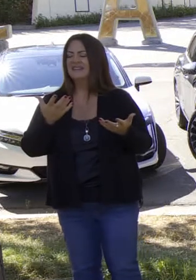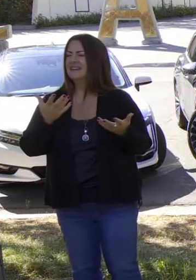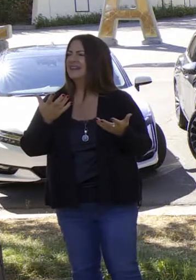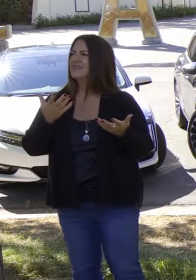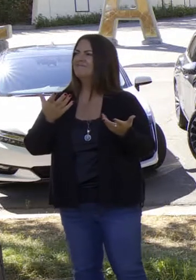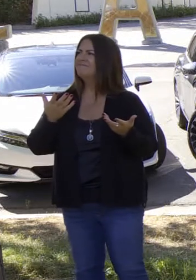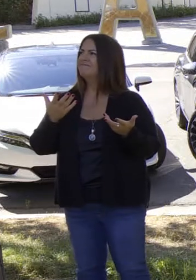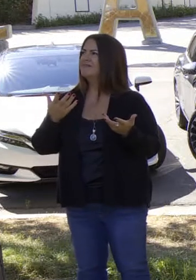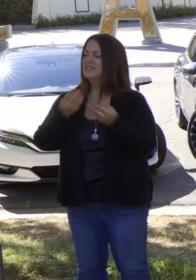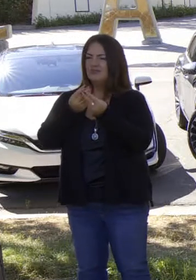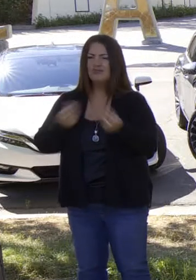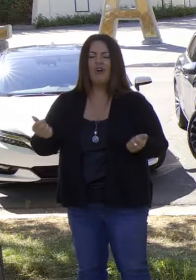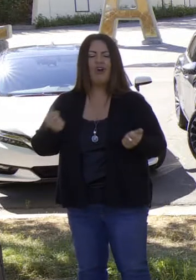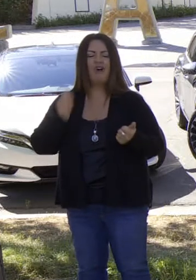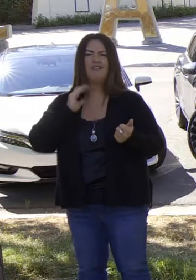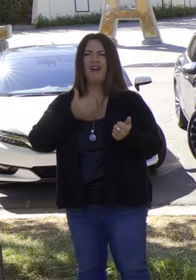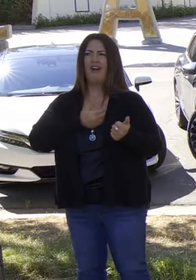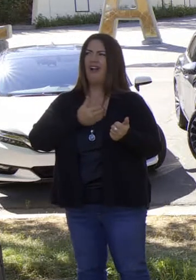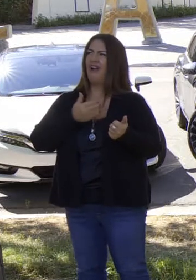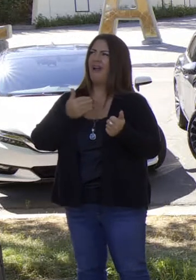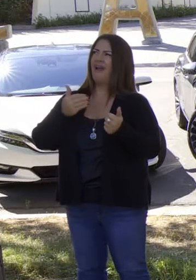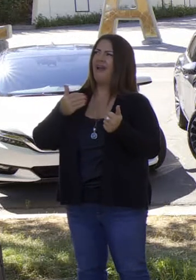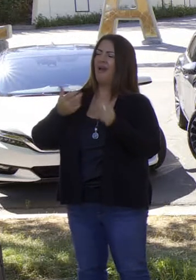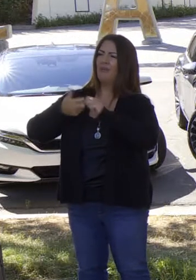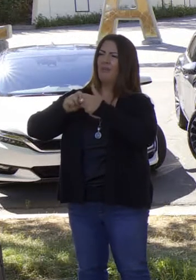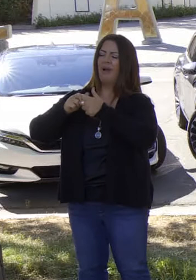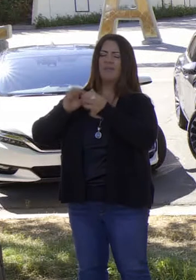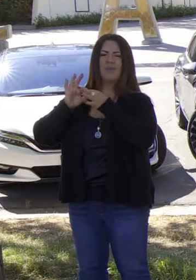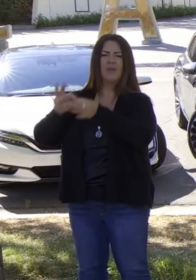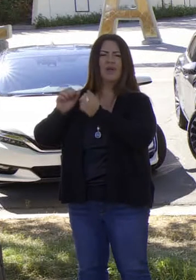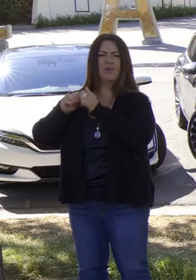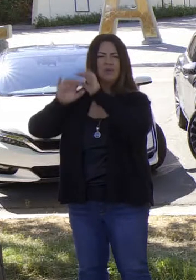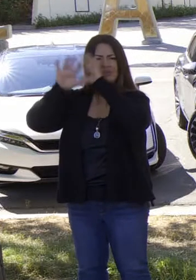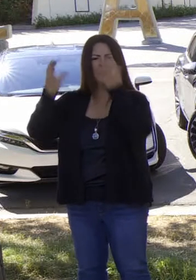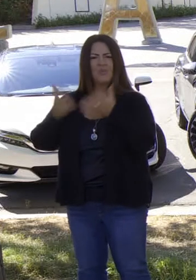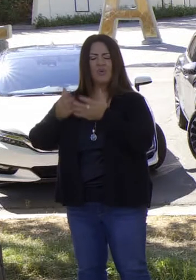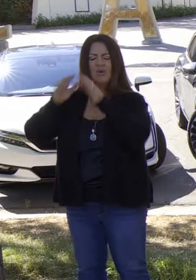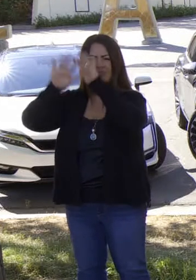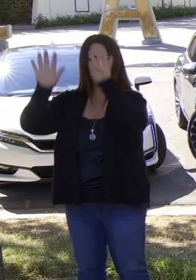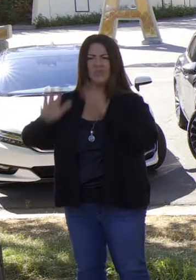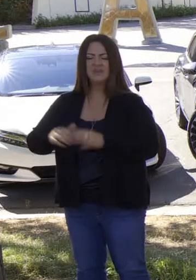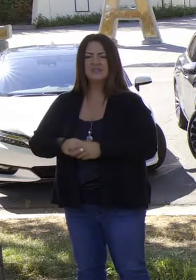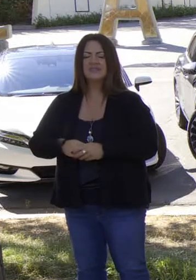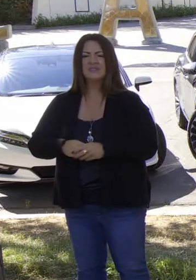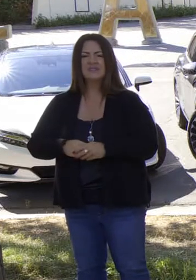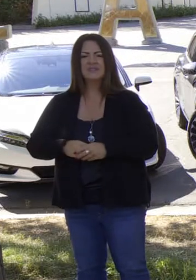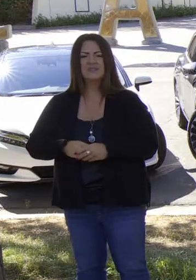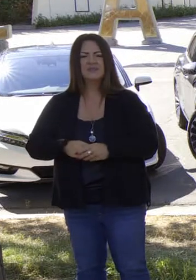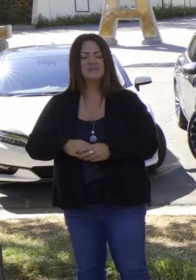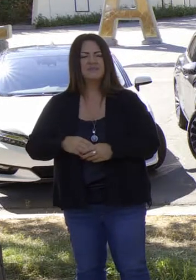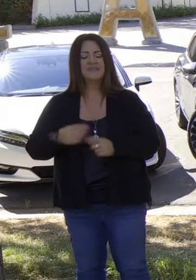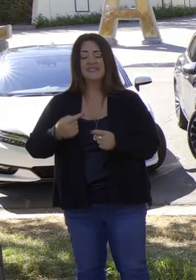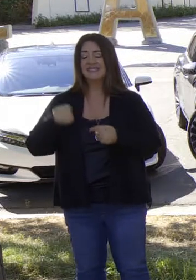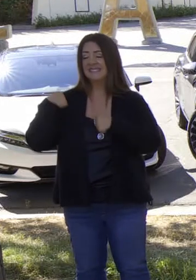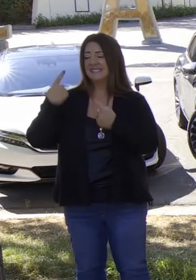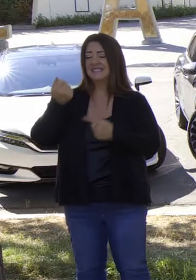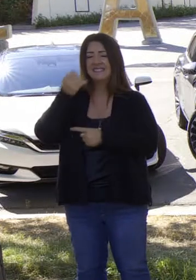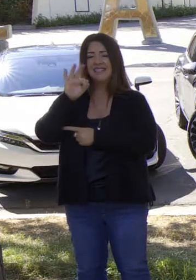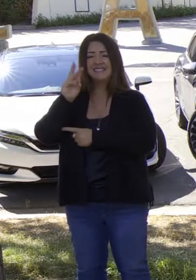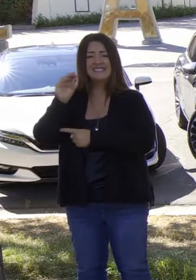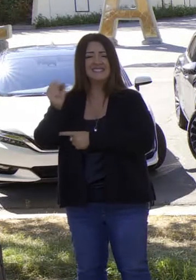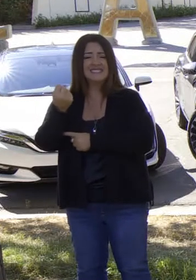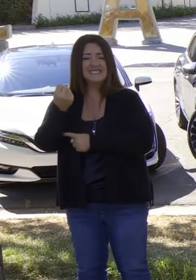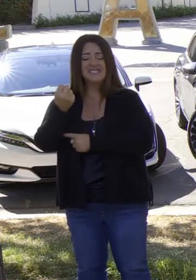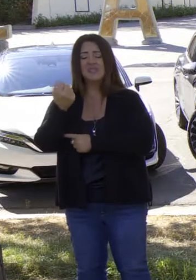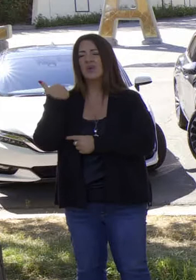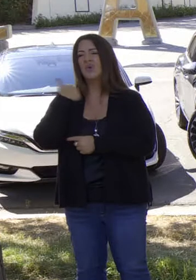adelantarnos a este problema climático que sigue en aumento. Tenemos un registro muy importante